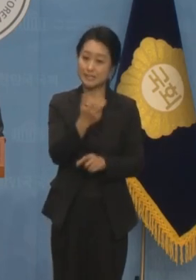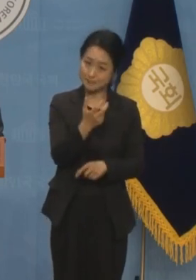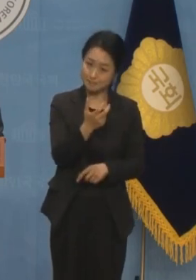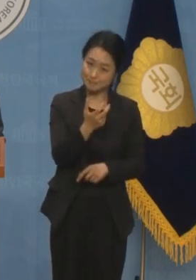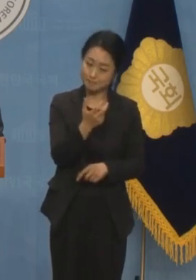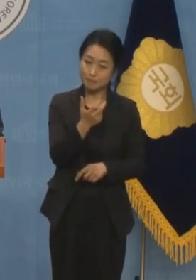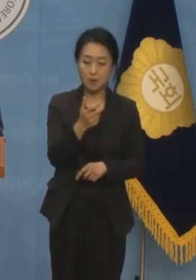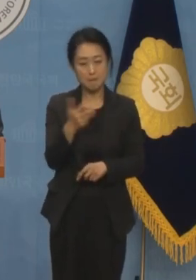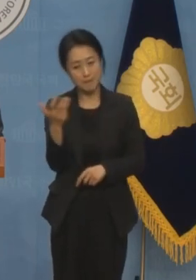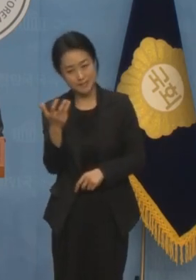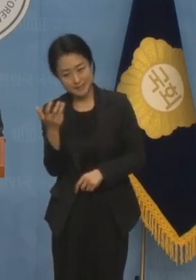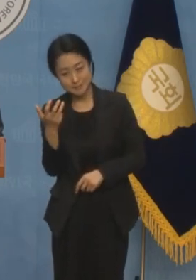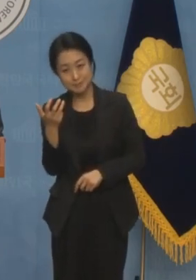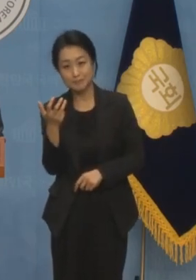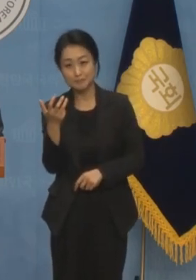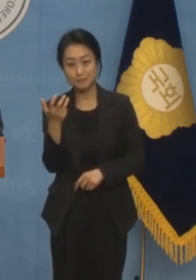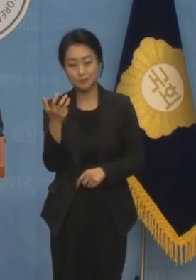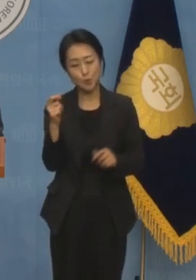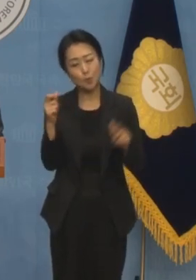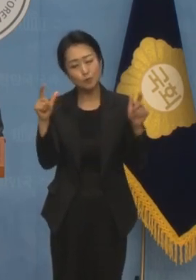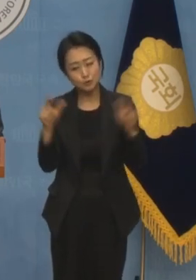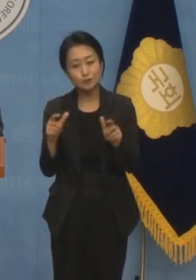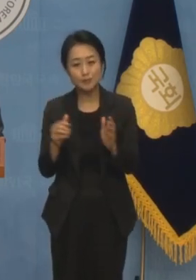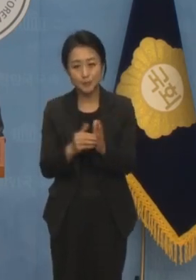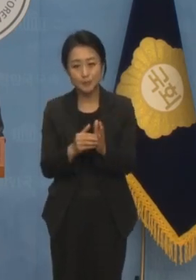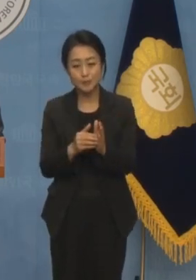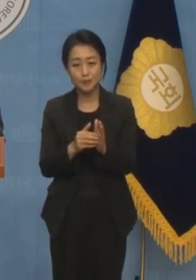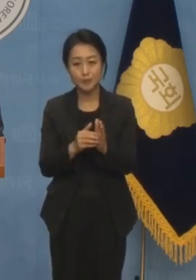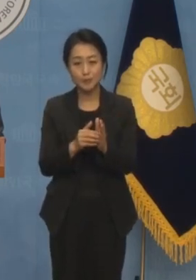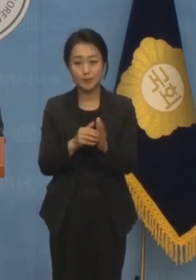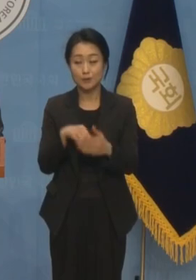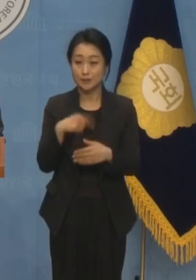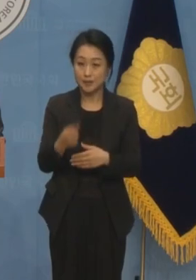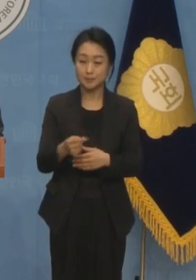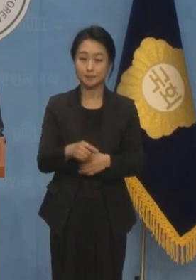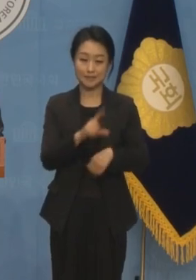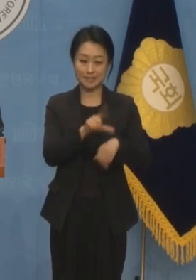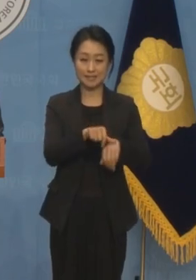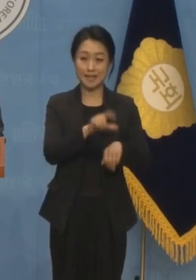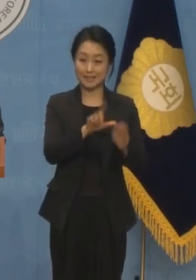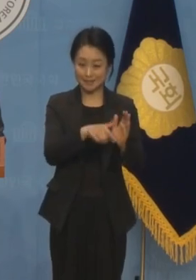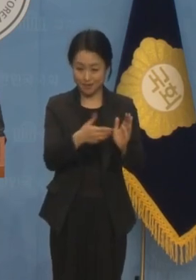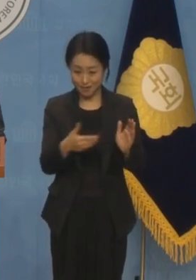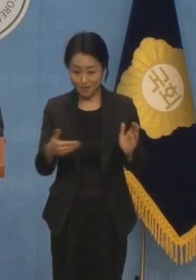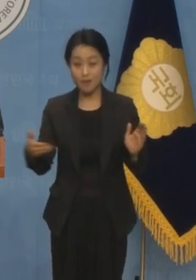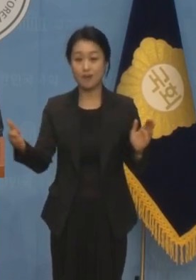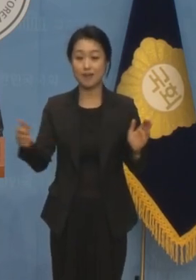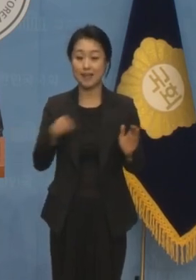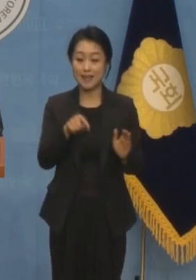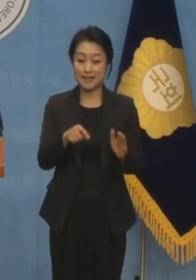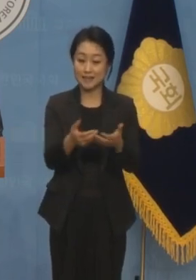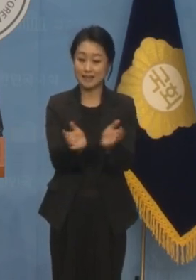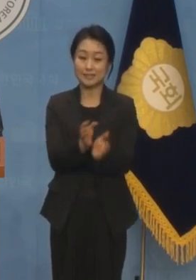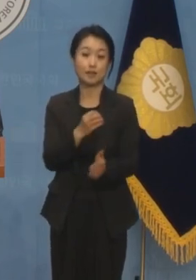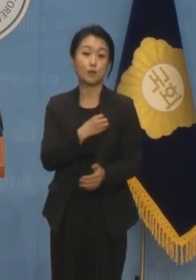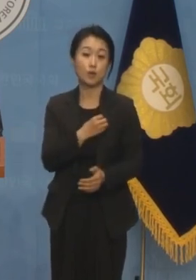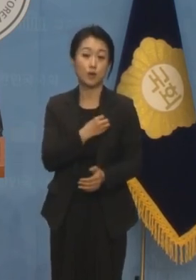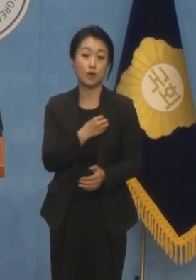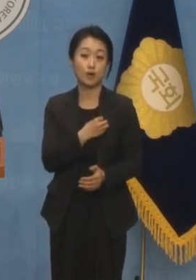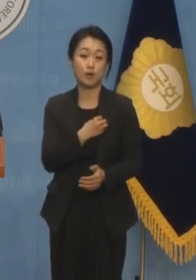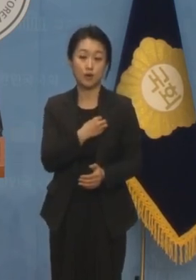또는 80명으로 감소했다. 한편 시간이 흐르면서 이 사교단체의 회원들이